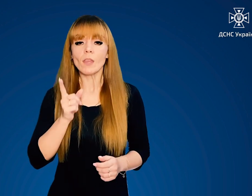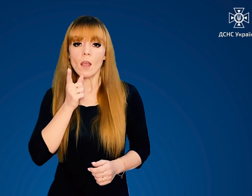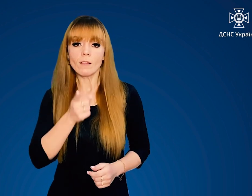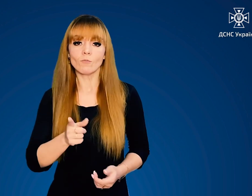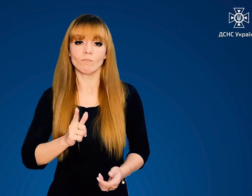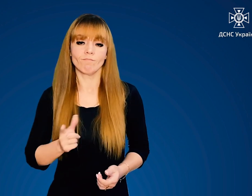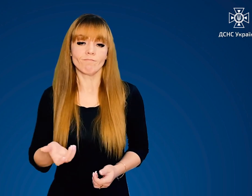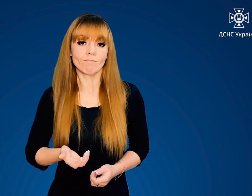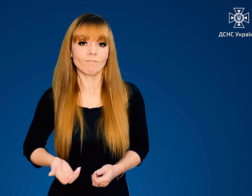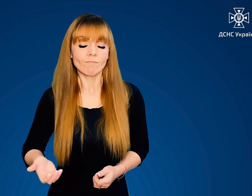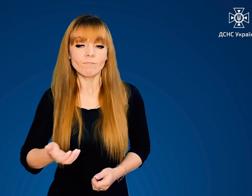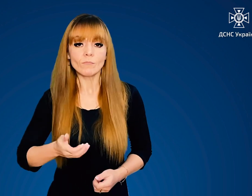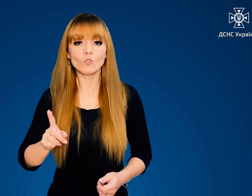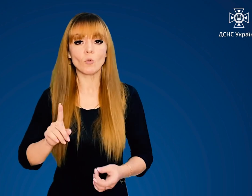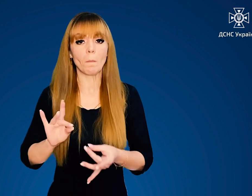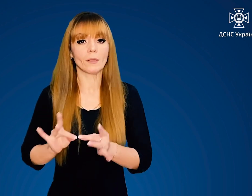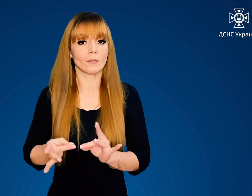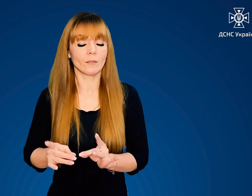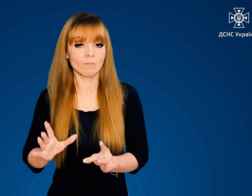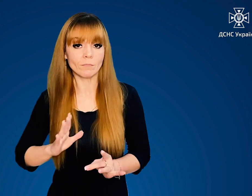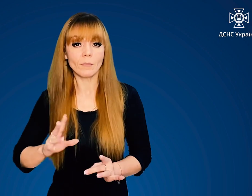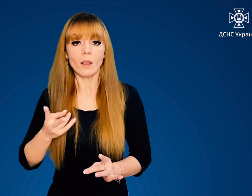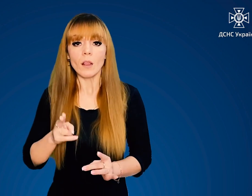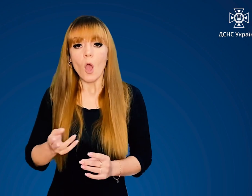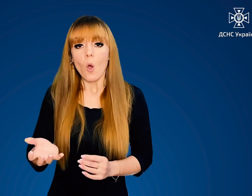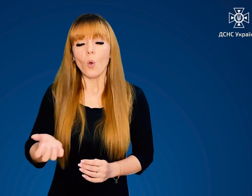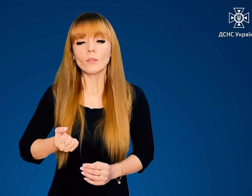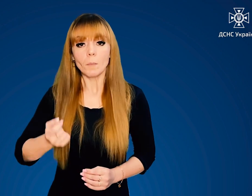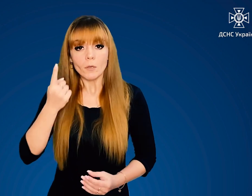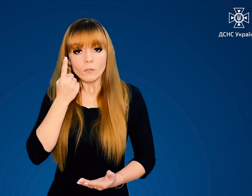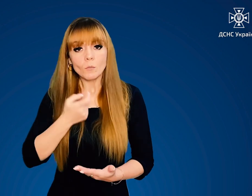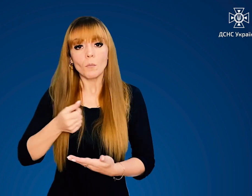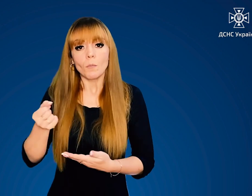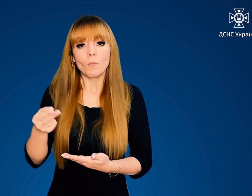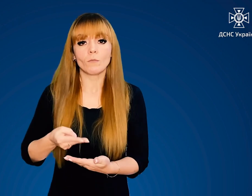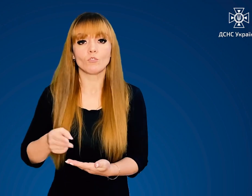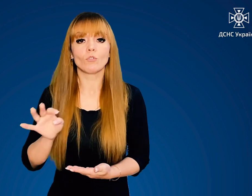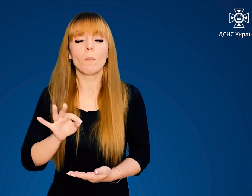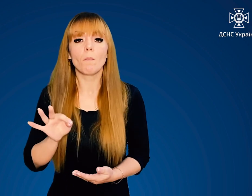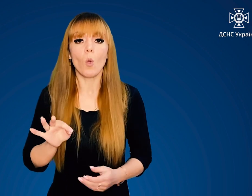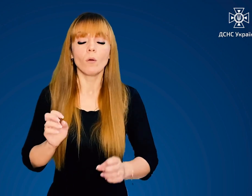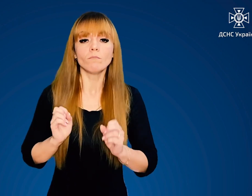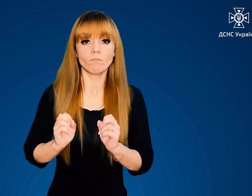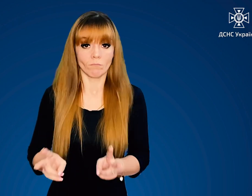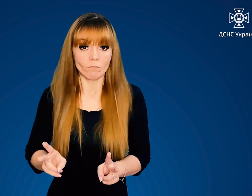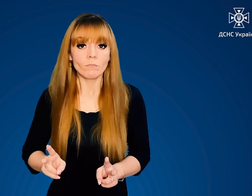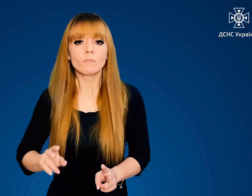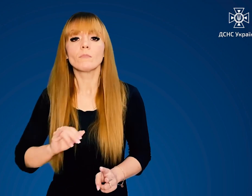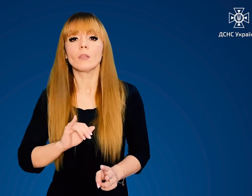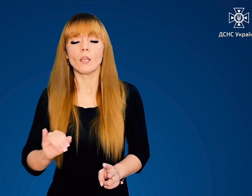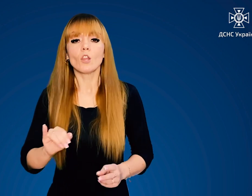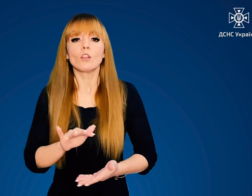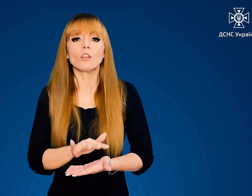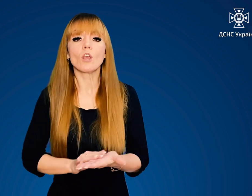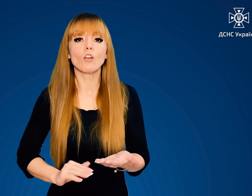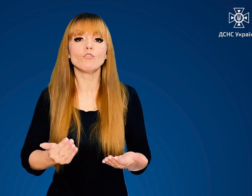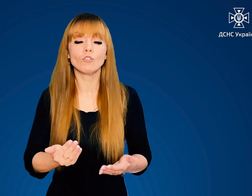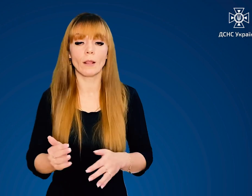Тримайте свій телефон у доступі до інтернету для отримання сповіщення про відповідну загрозу та